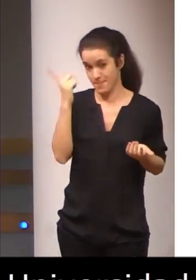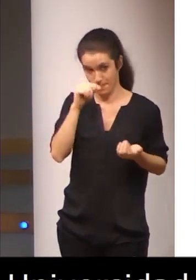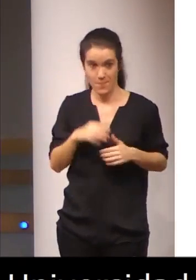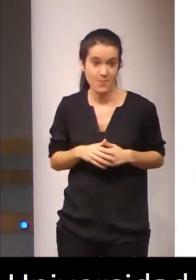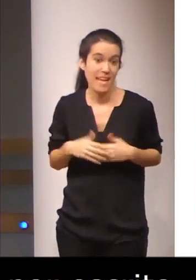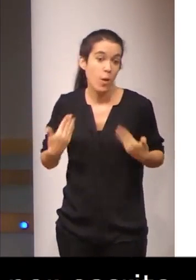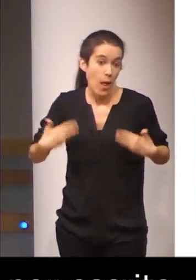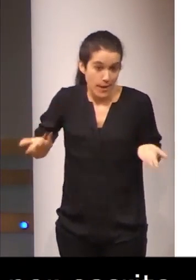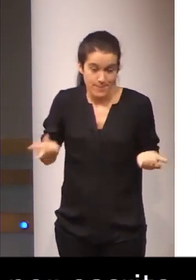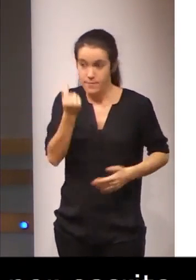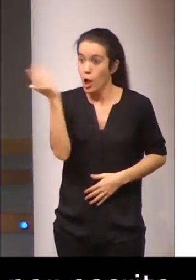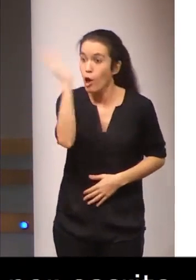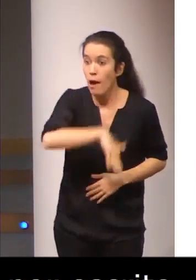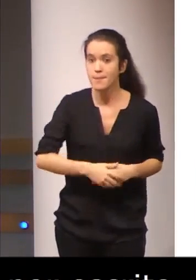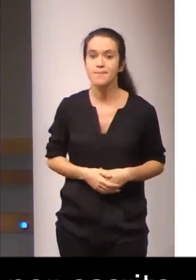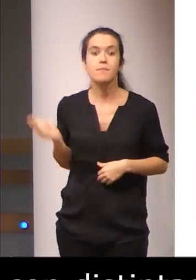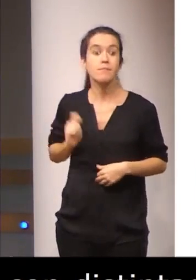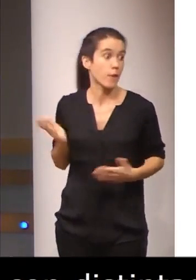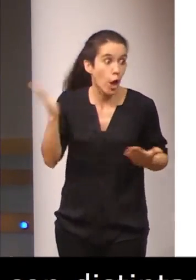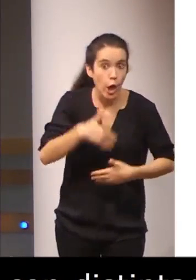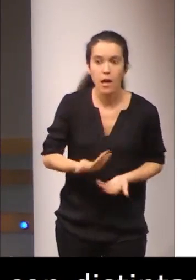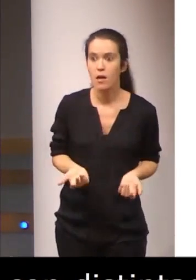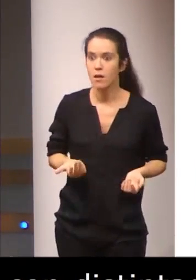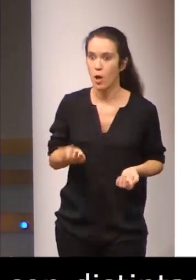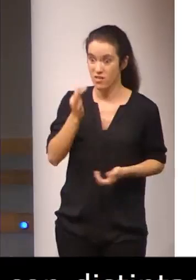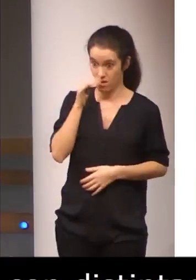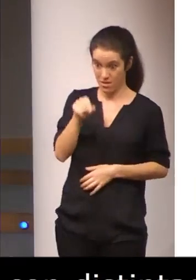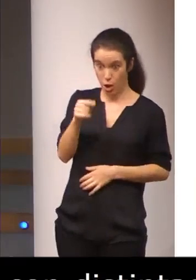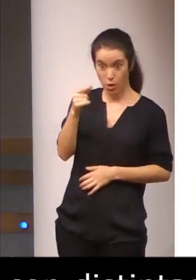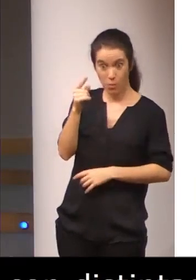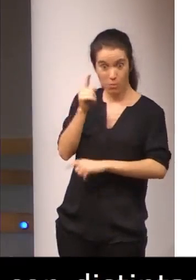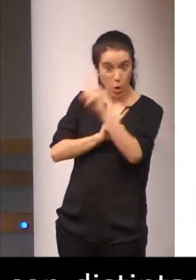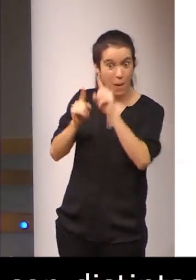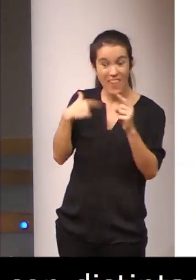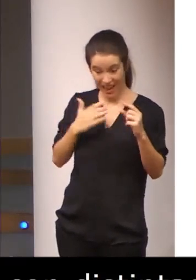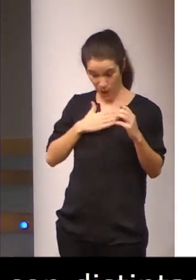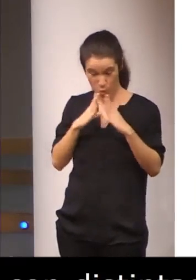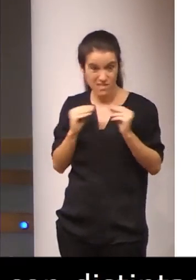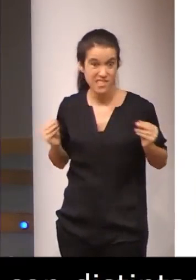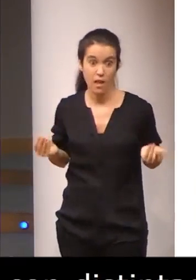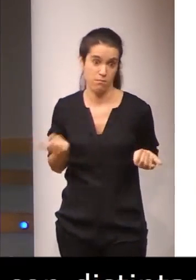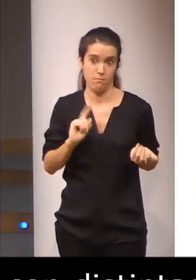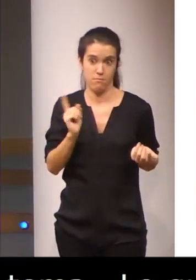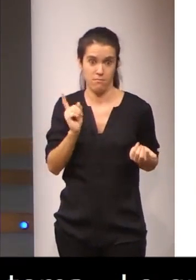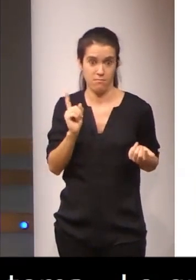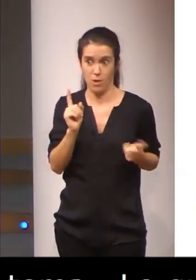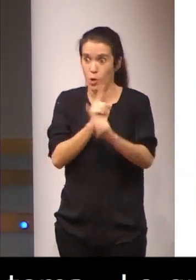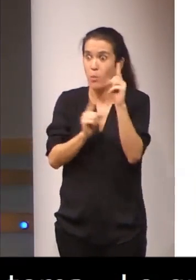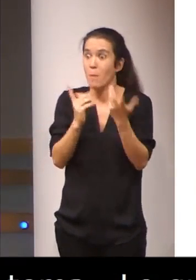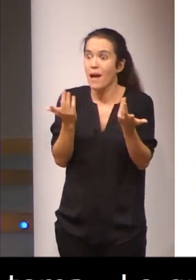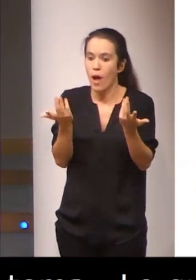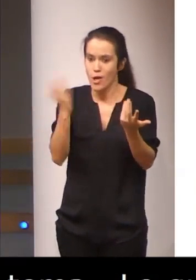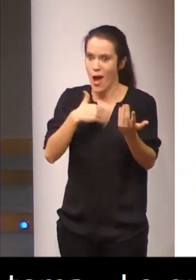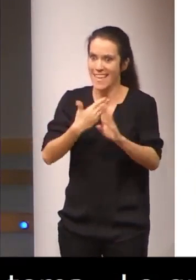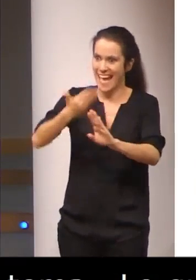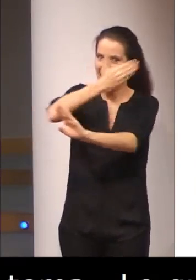Evidentemente, no hay dinero, no hay profesionales, pero eso no es un problema de la universidad en sí. Eso es un problema, en todo caso, de que no se han tomado